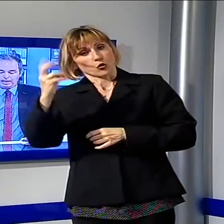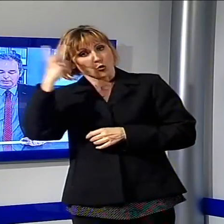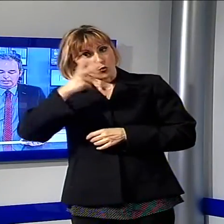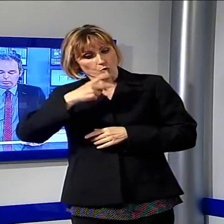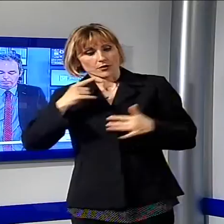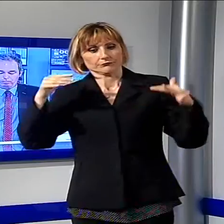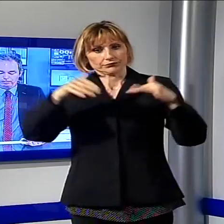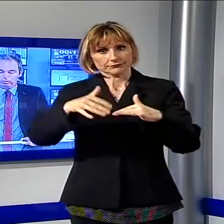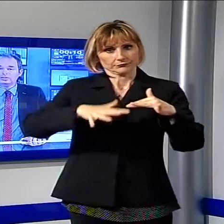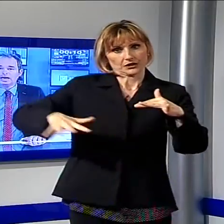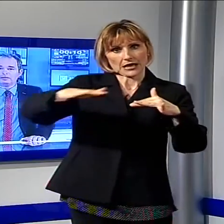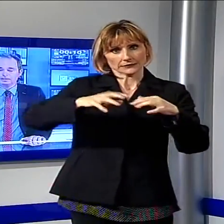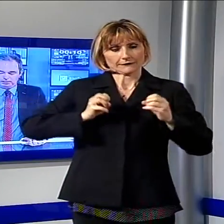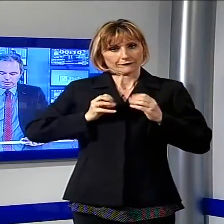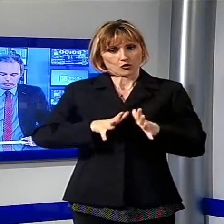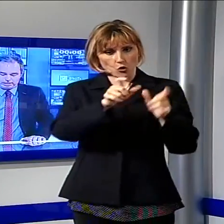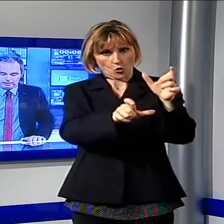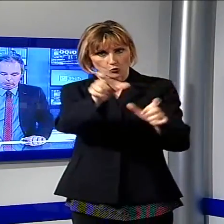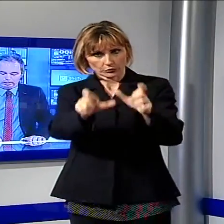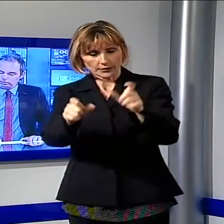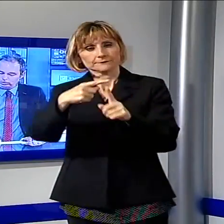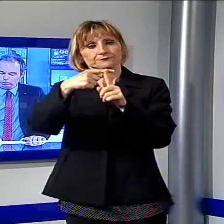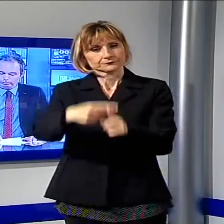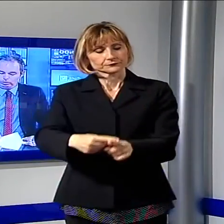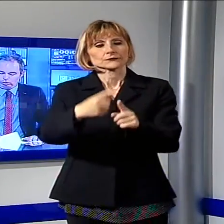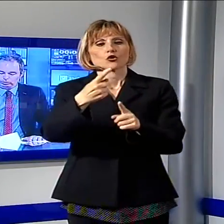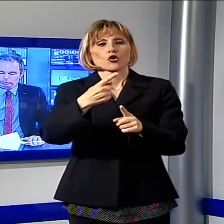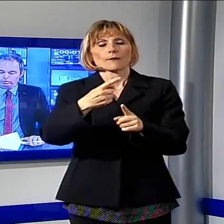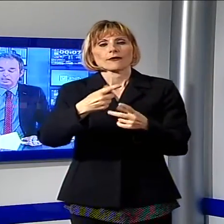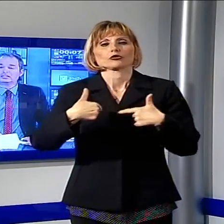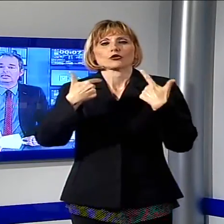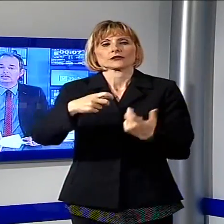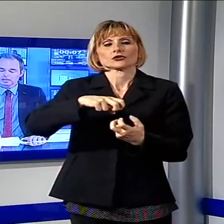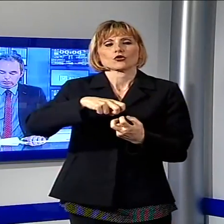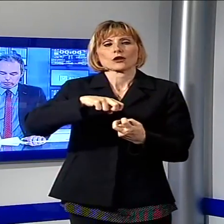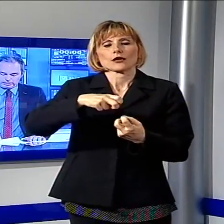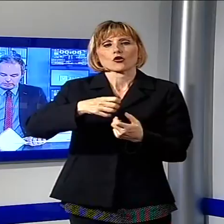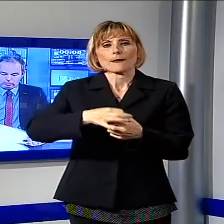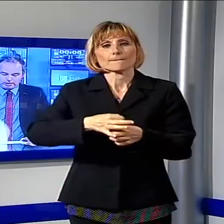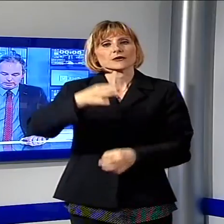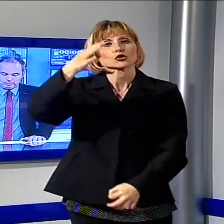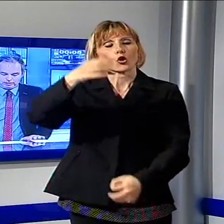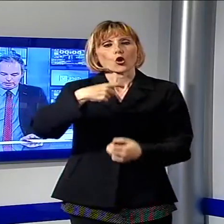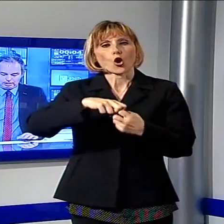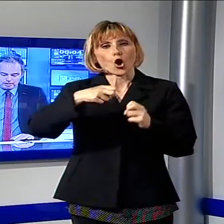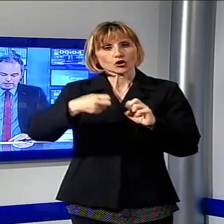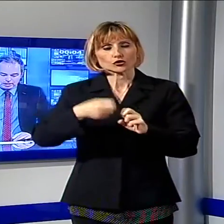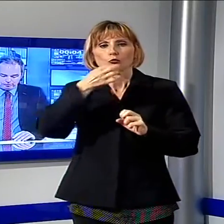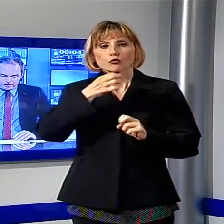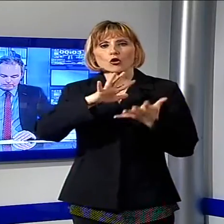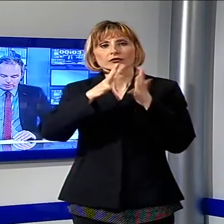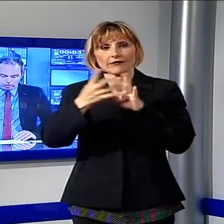sarà in piazza con i propri volontari per testimoniare come la donazione di un midollo osseo possa essere donazione di vita.